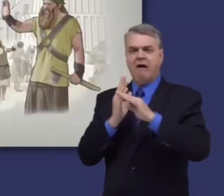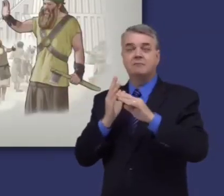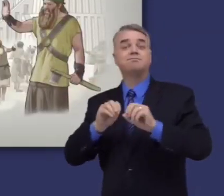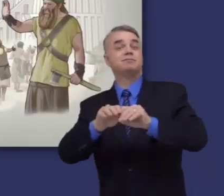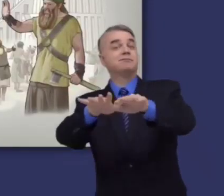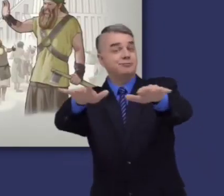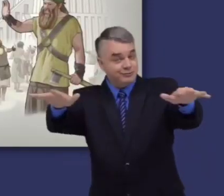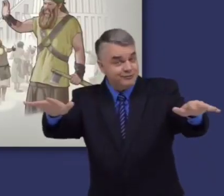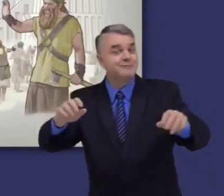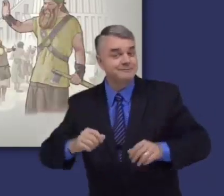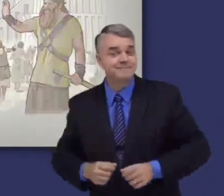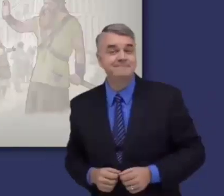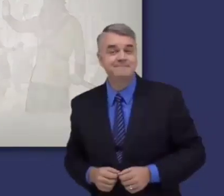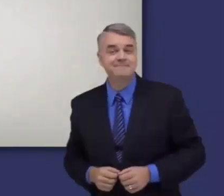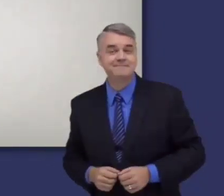dispersa.